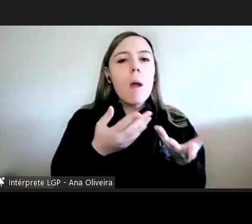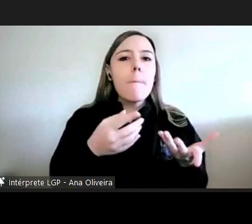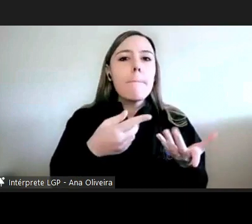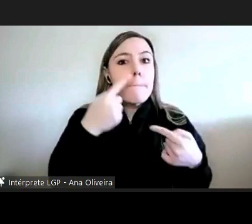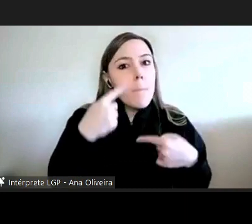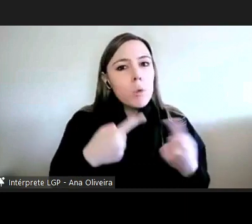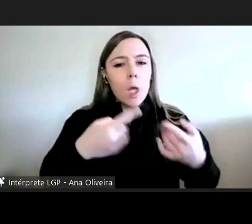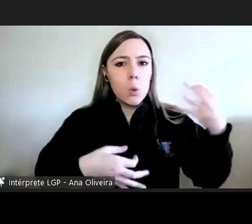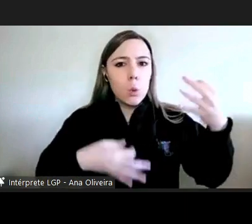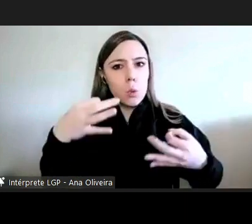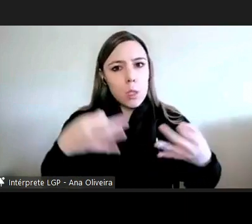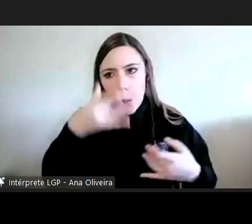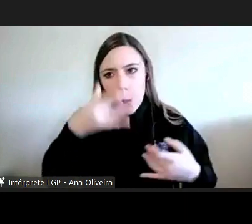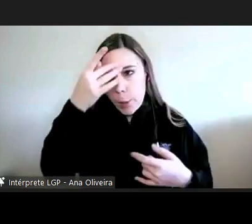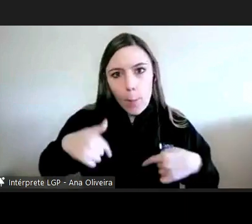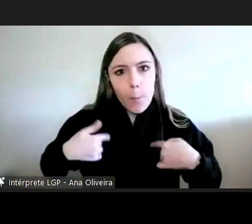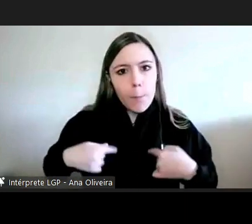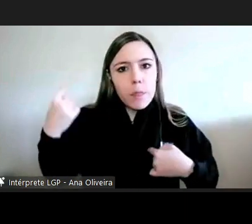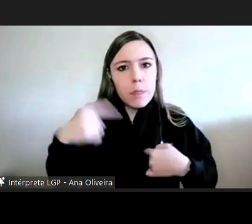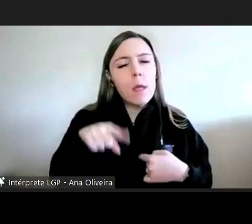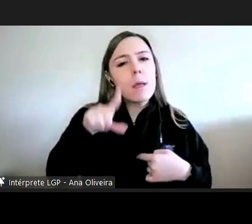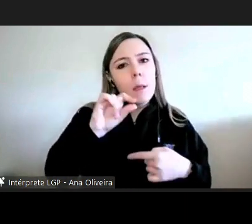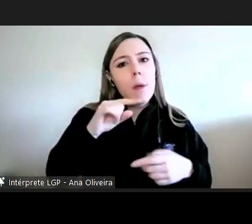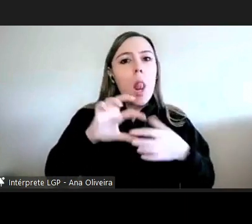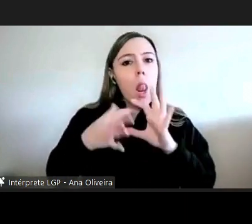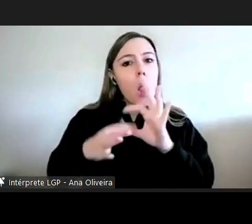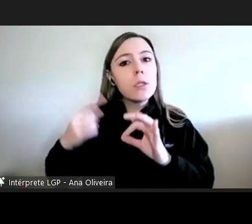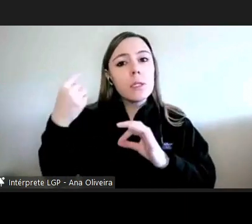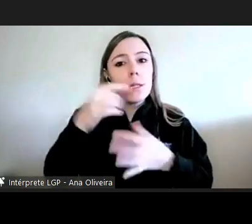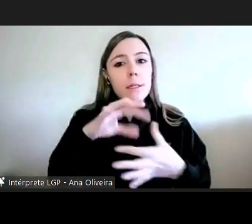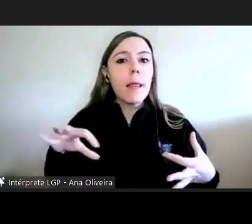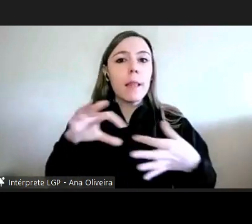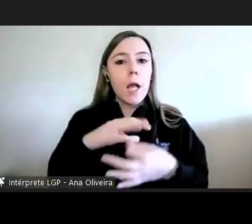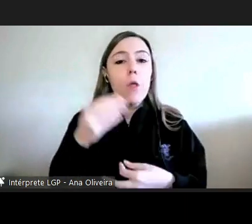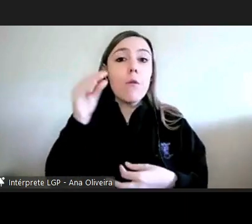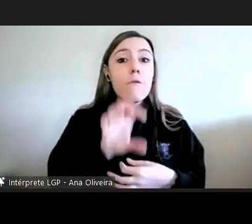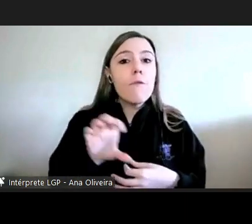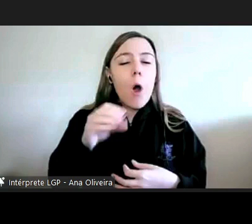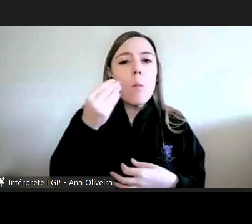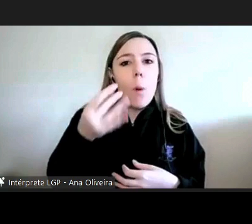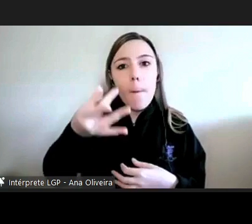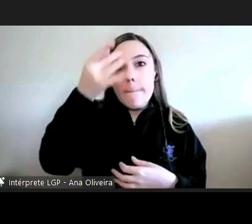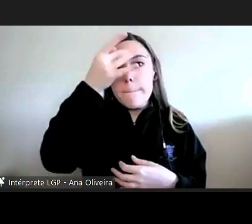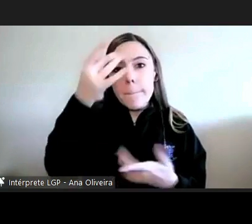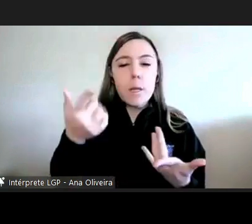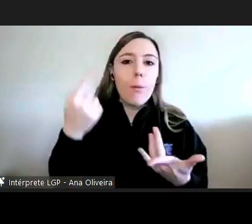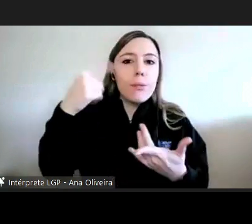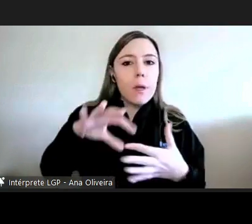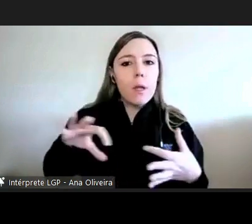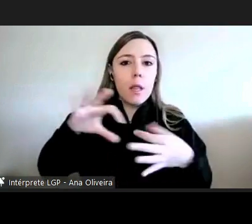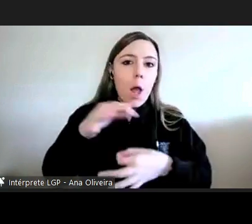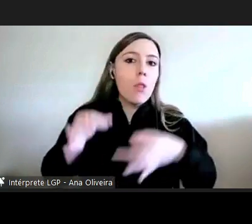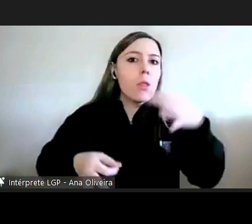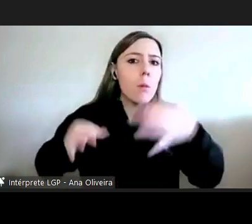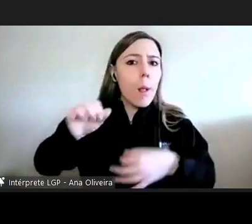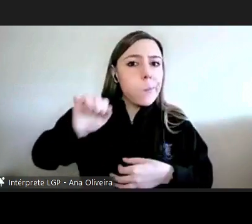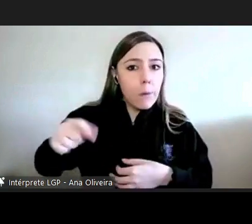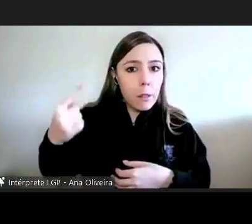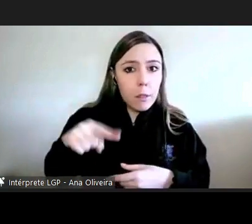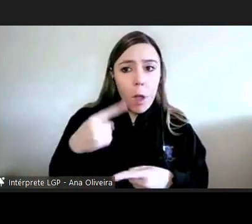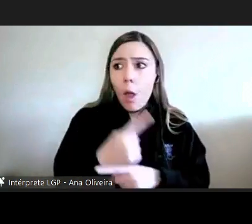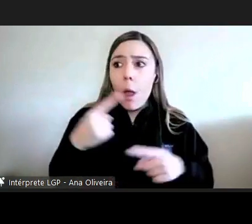que também bate certo com a posição na fiscalização de constitucionalidade porque o provedor é um requerente ao tribunal constitucional requer